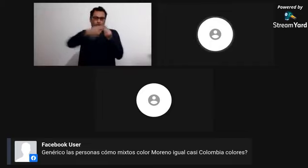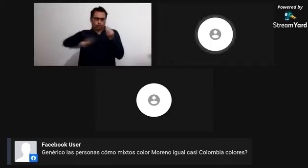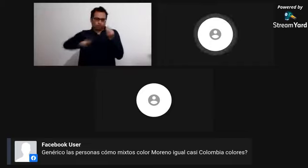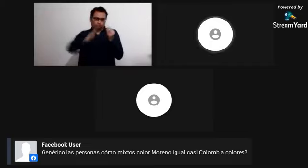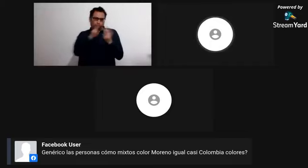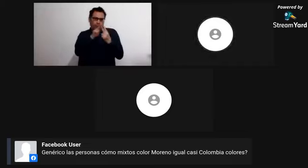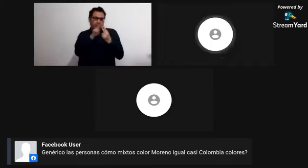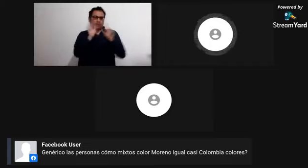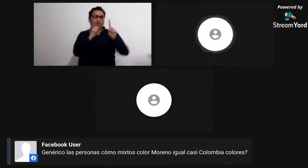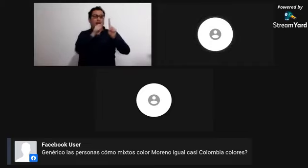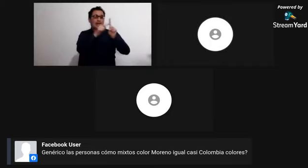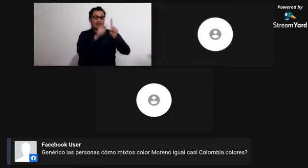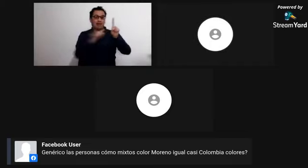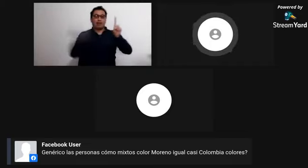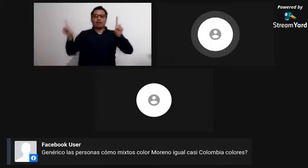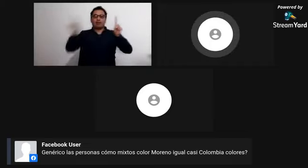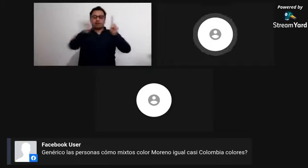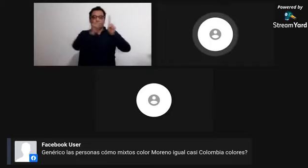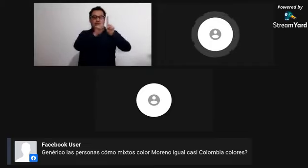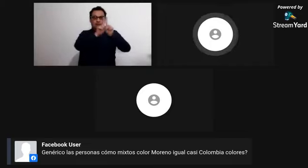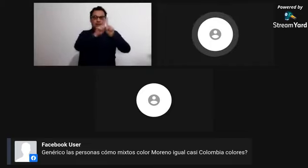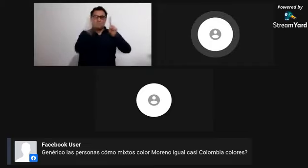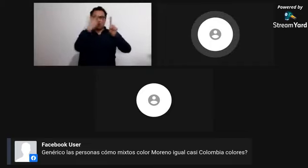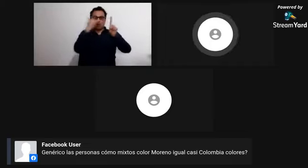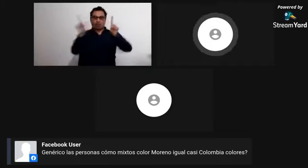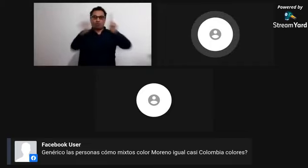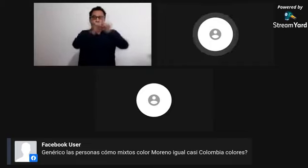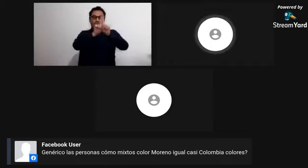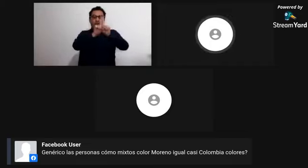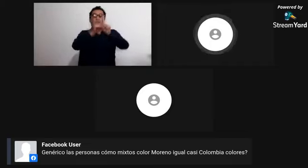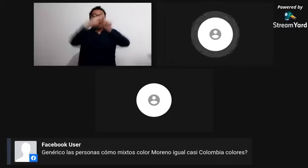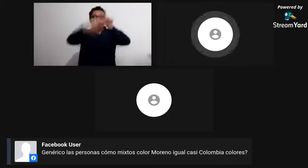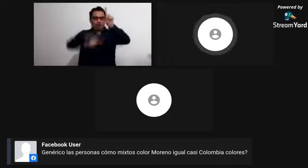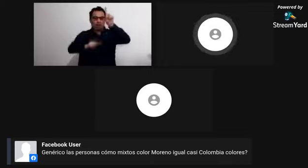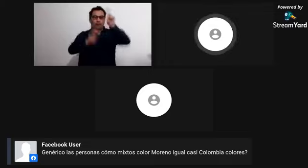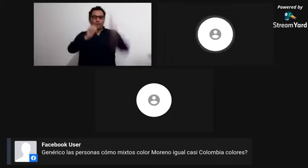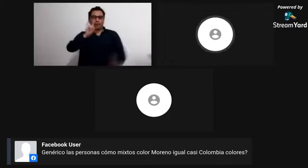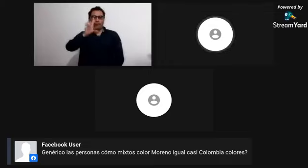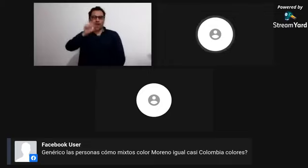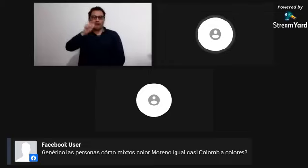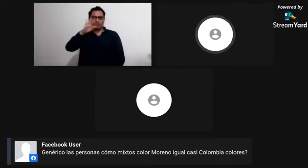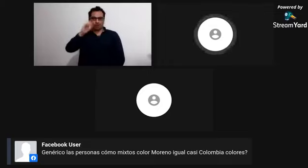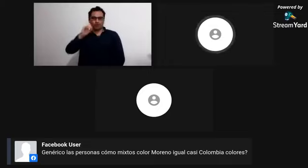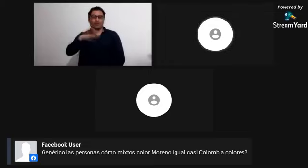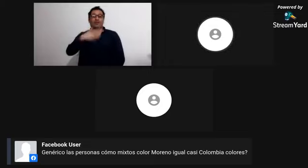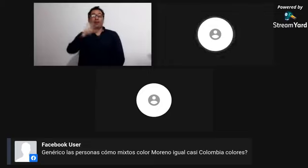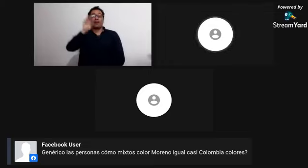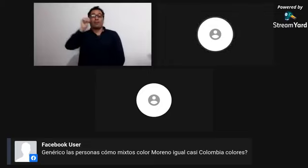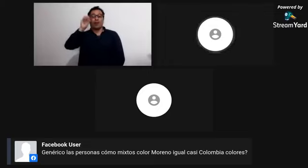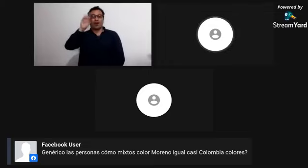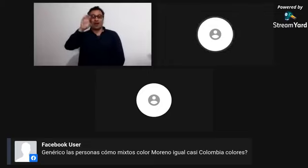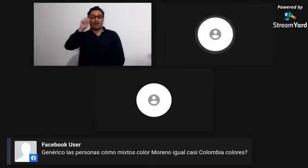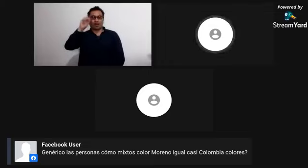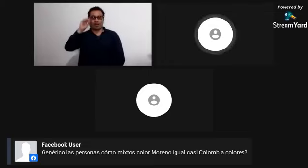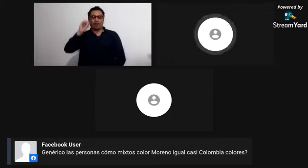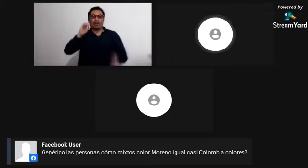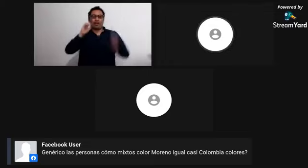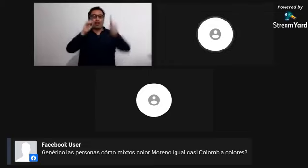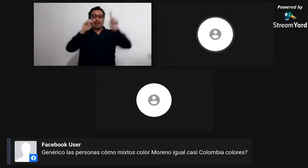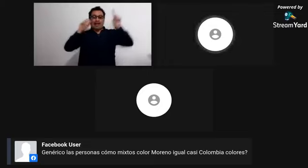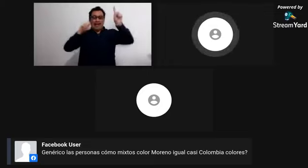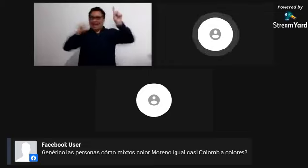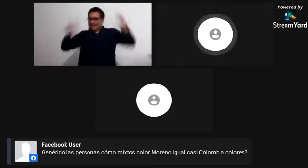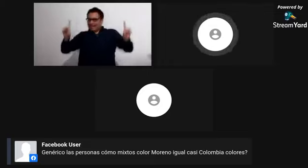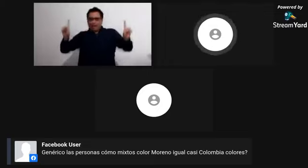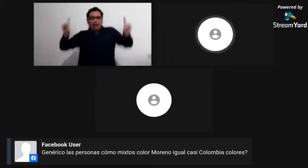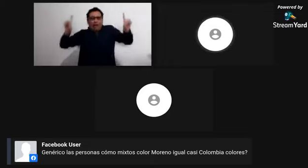entonces nace un sambo. Si hablamos de la mezcla o de la combinación o de la unión entre un español y